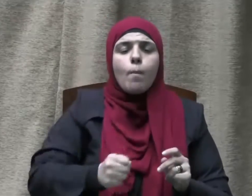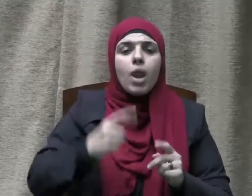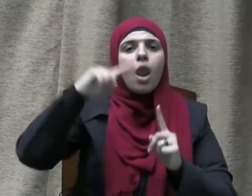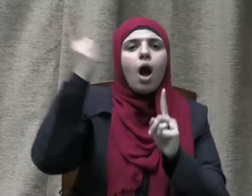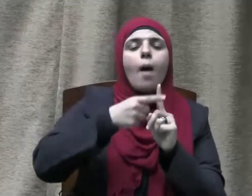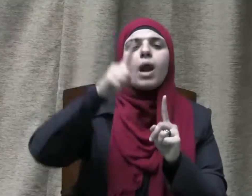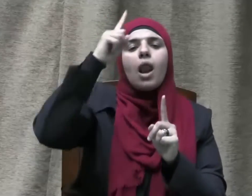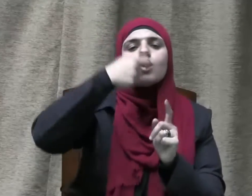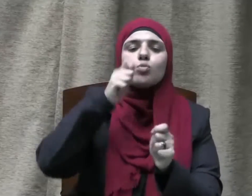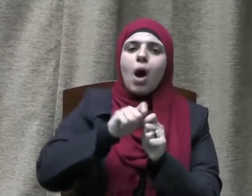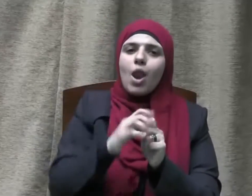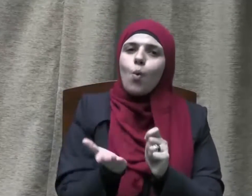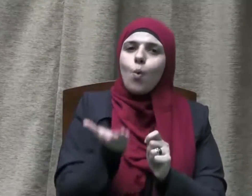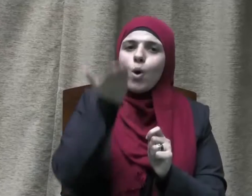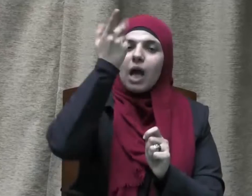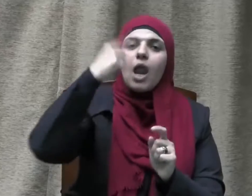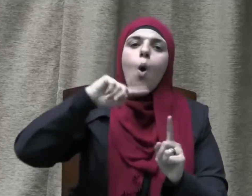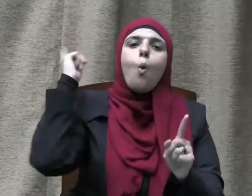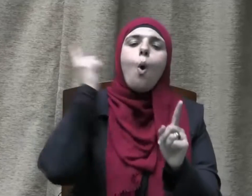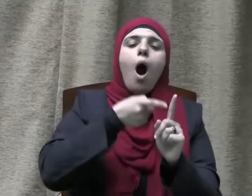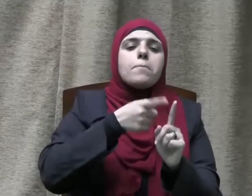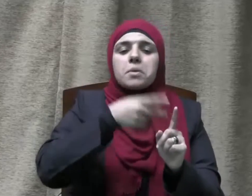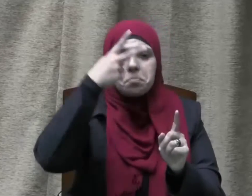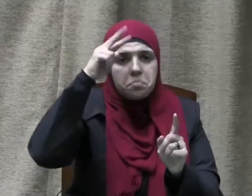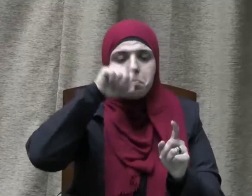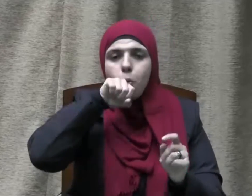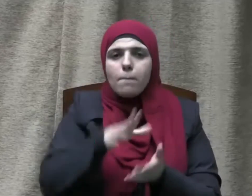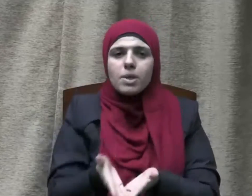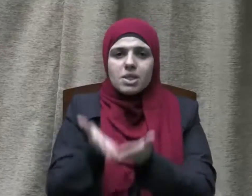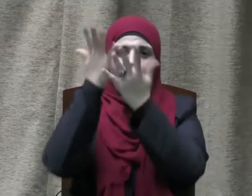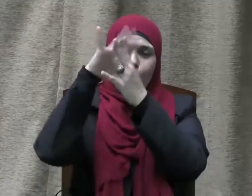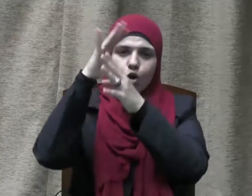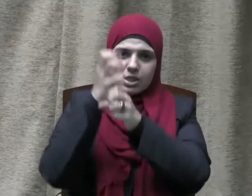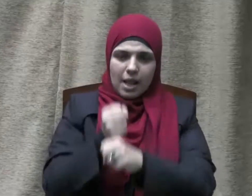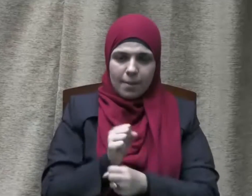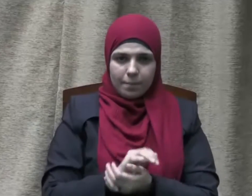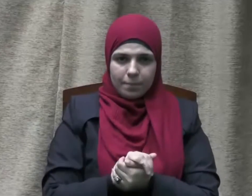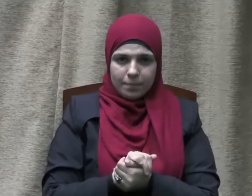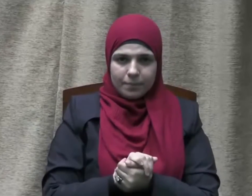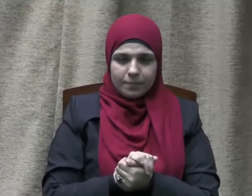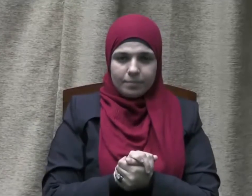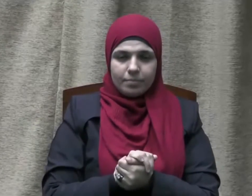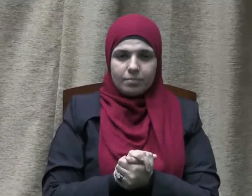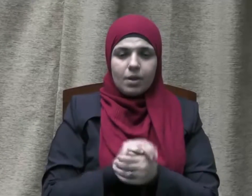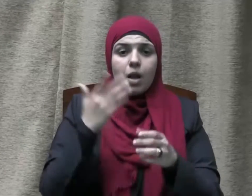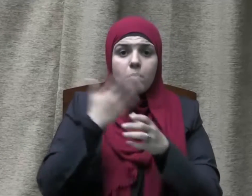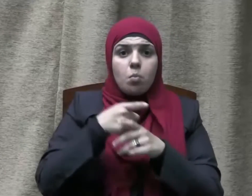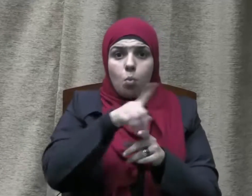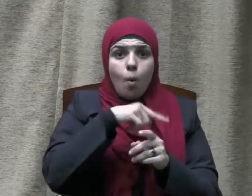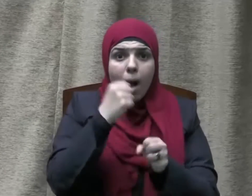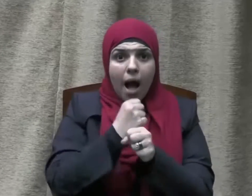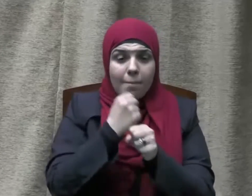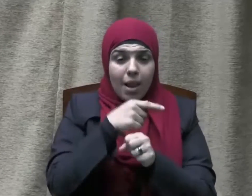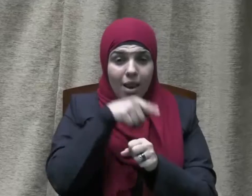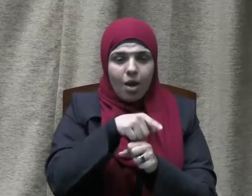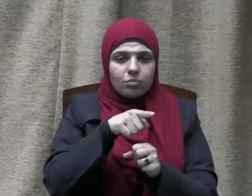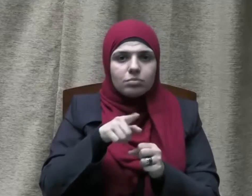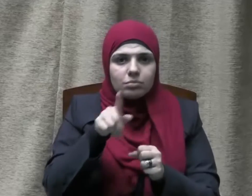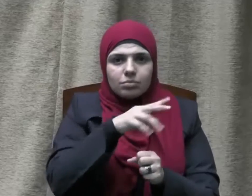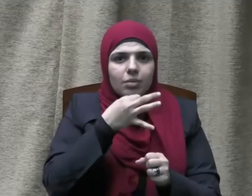تعالى وأمر رسوله صلى الله عليه وسلم فهذا الحدث كان علامة